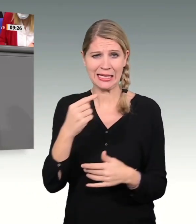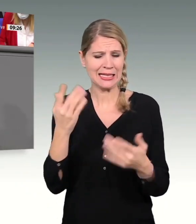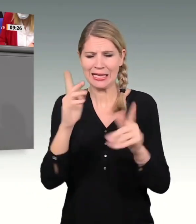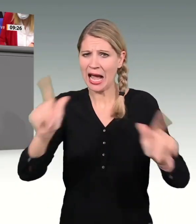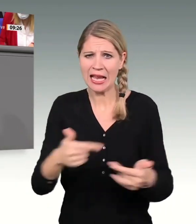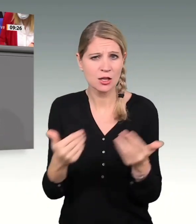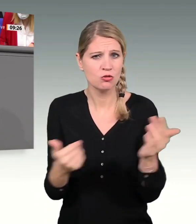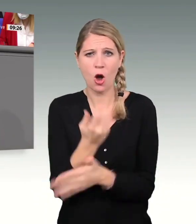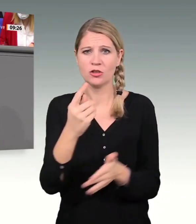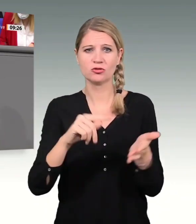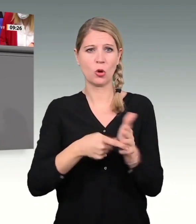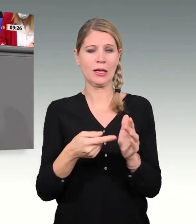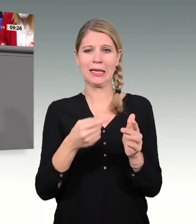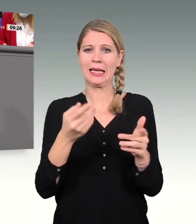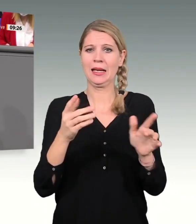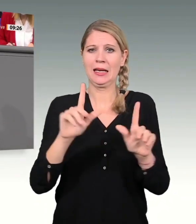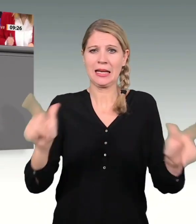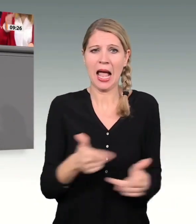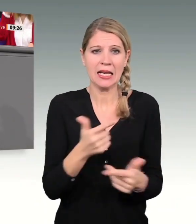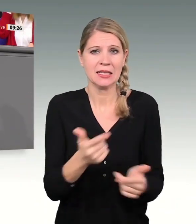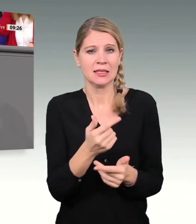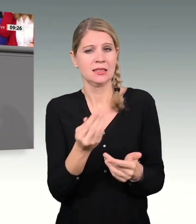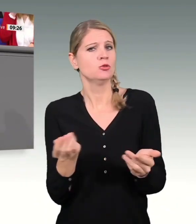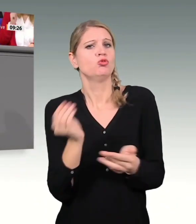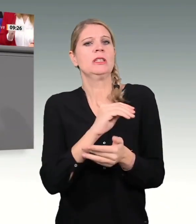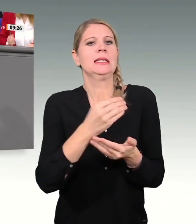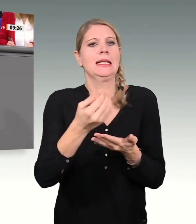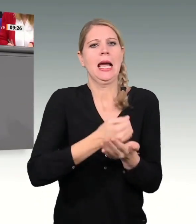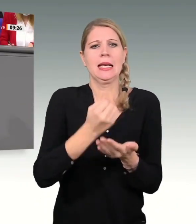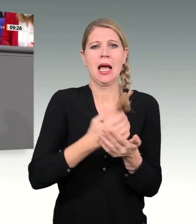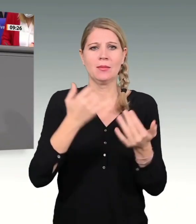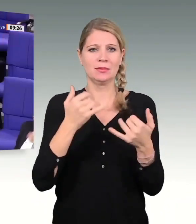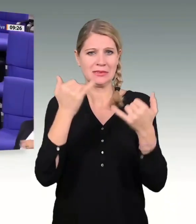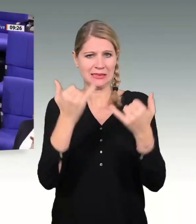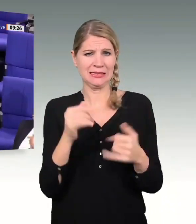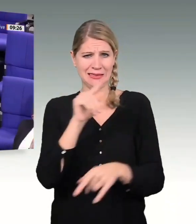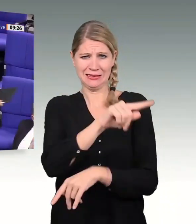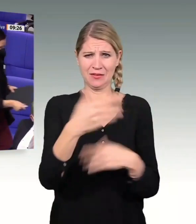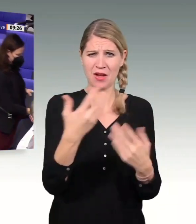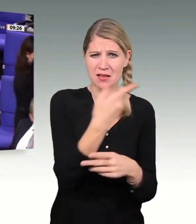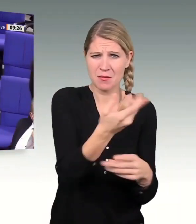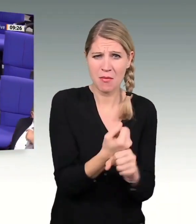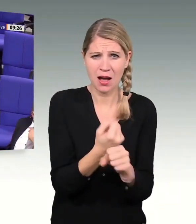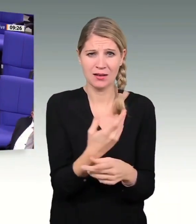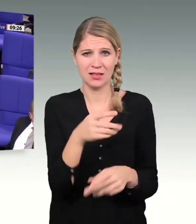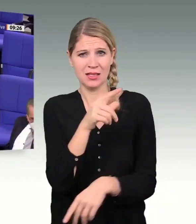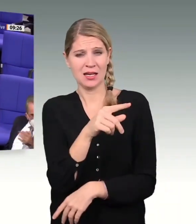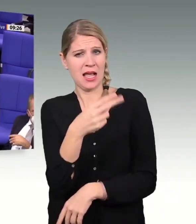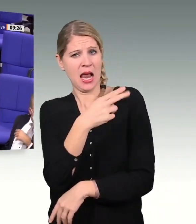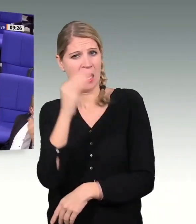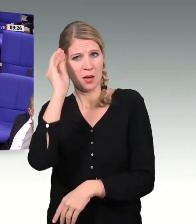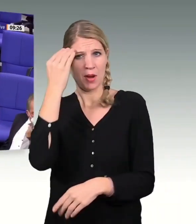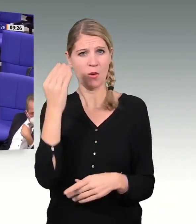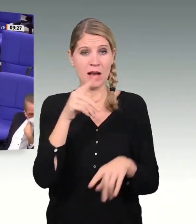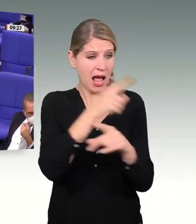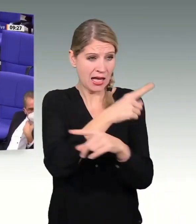das erkannt hat, zu Ihrem Gesicht für die Haushaltspolitik im Deutschen Bundestag, zum Vorsitzenden des Haushaltsausschusses des Deutschen Bundestages. Was gilt jetzt